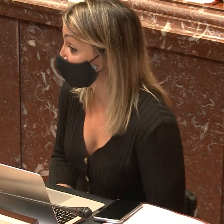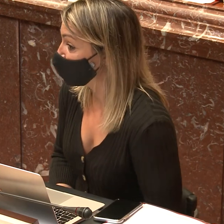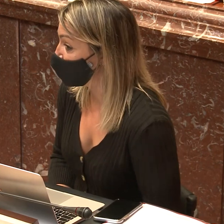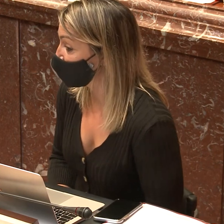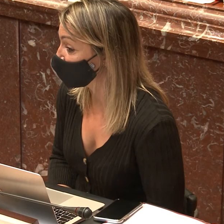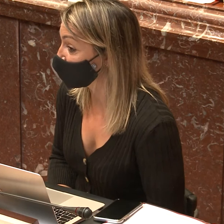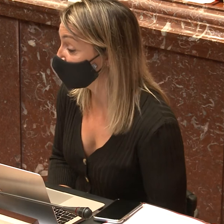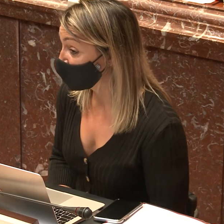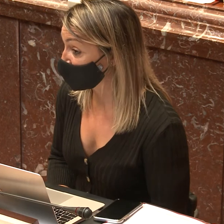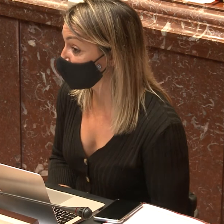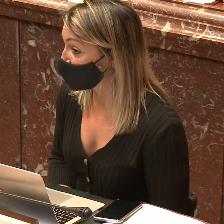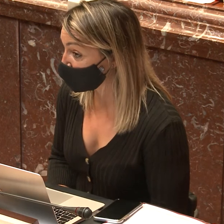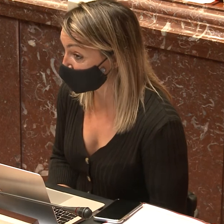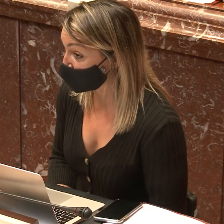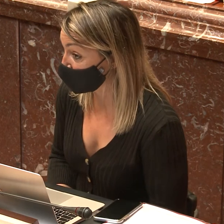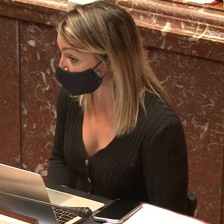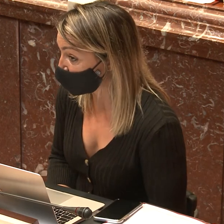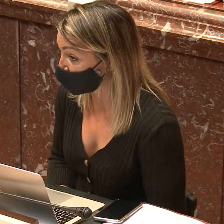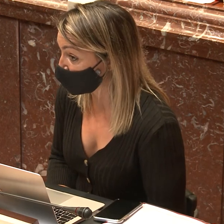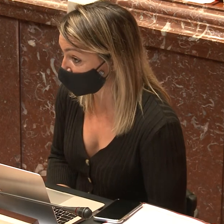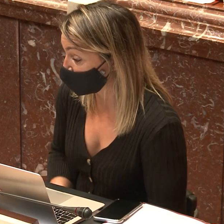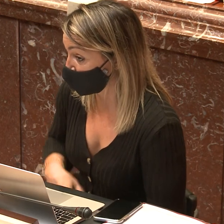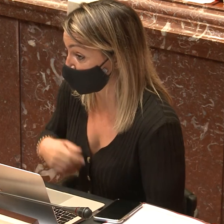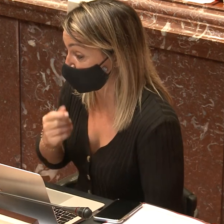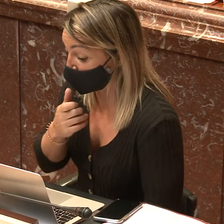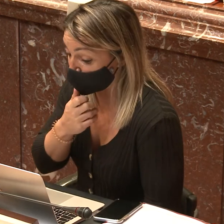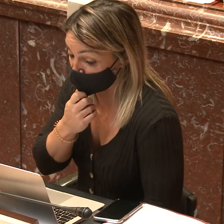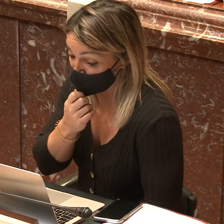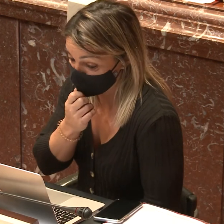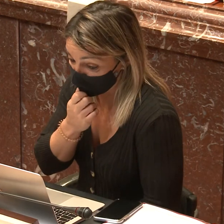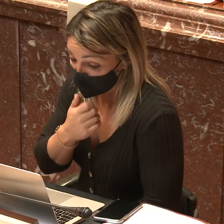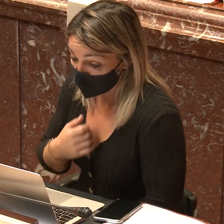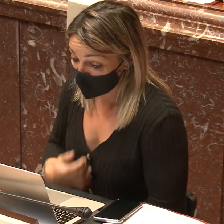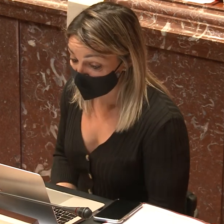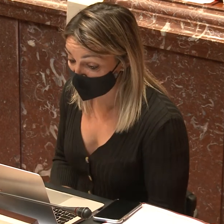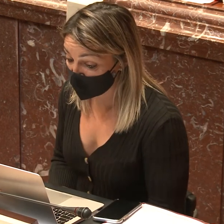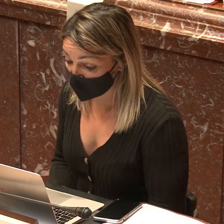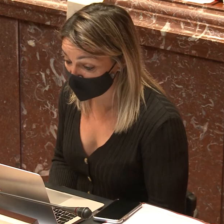y dejaremos de malgastar esas palabras y usarlas realmente cuando sean necesarias.